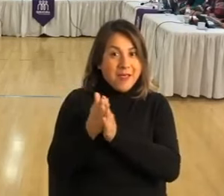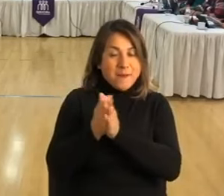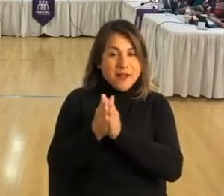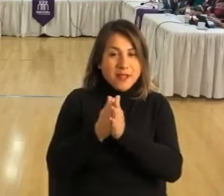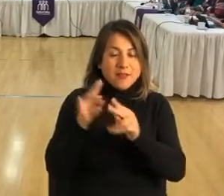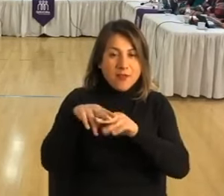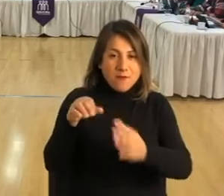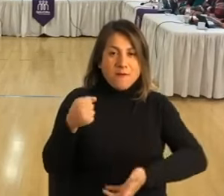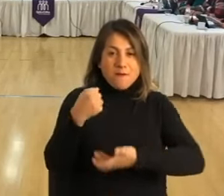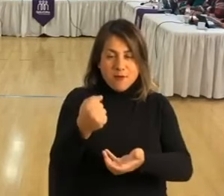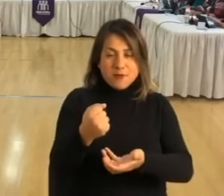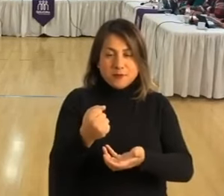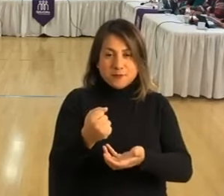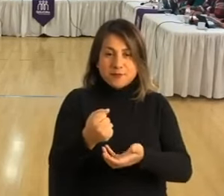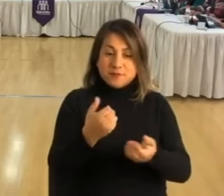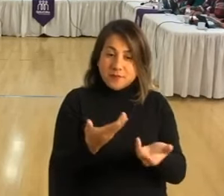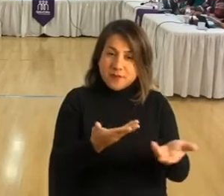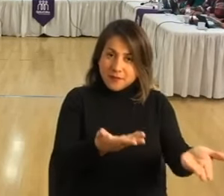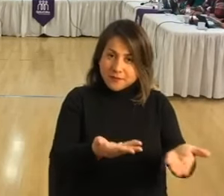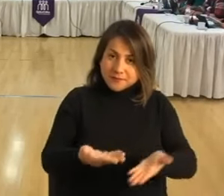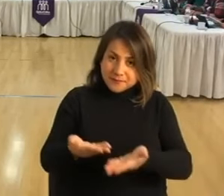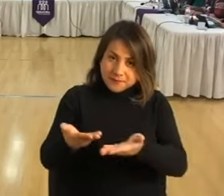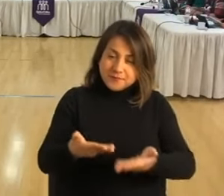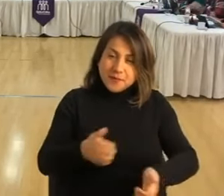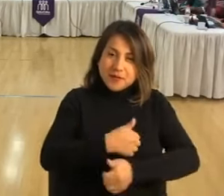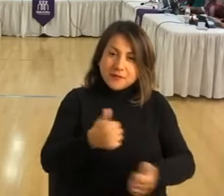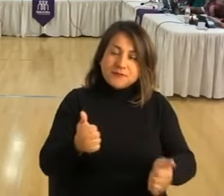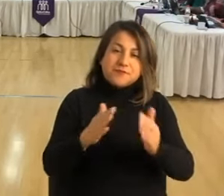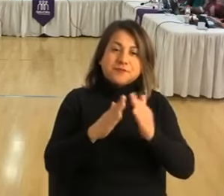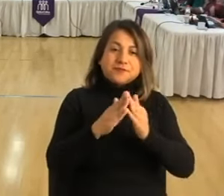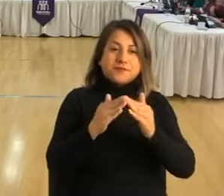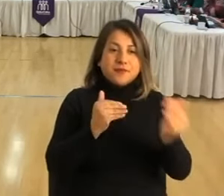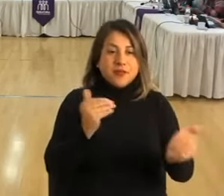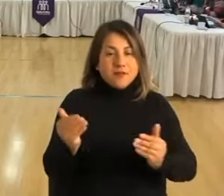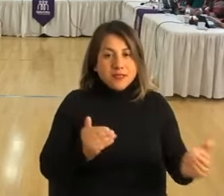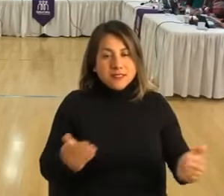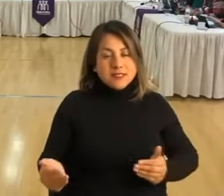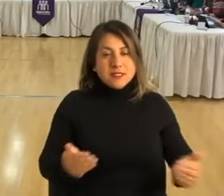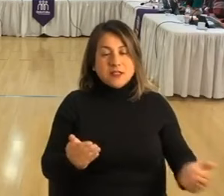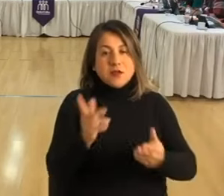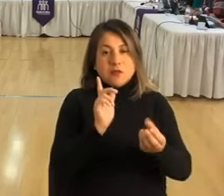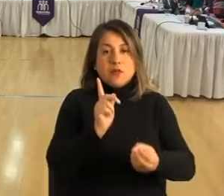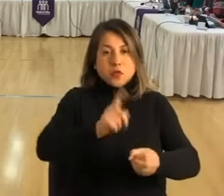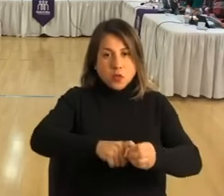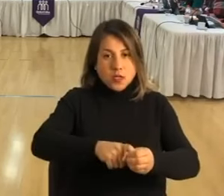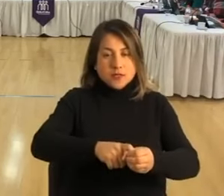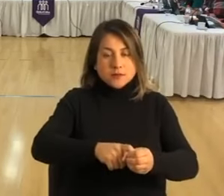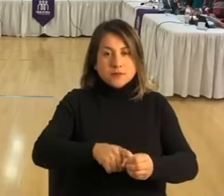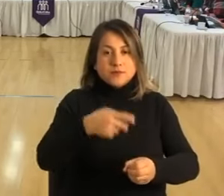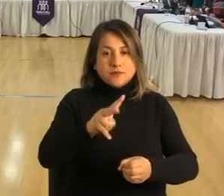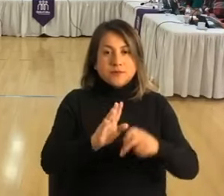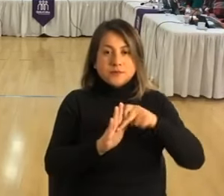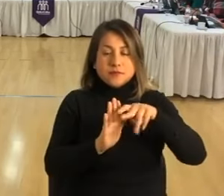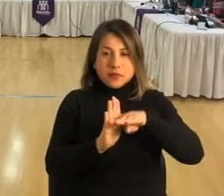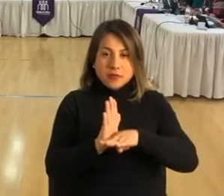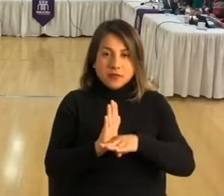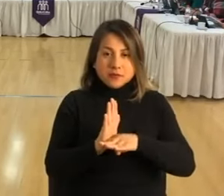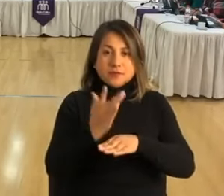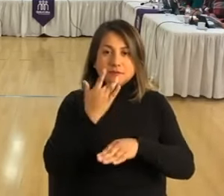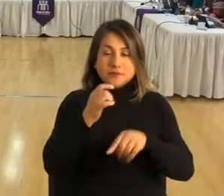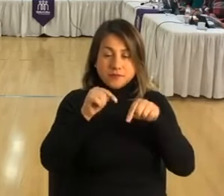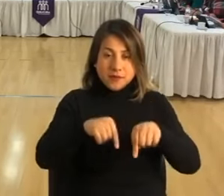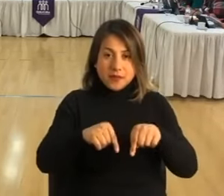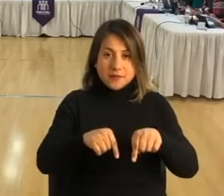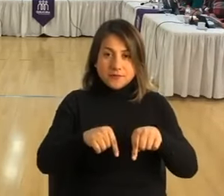cuanto a este fondo. Así que les invitamos a todos los vecinos, vecinas, postular sus proyectos porque aquí